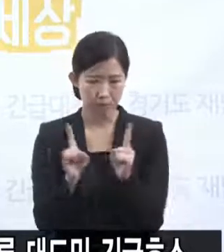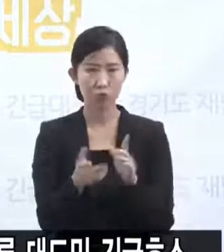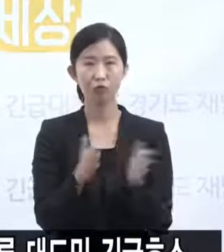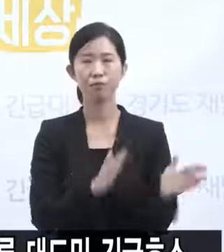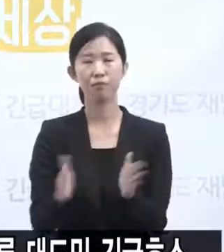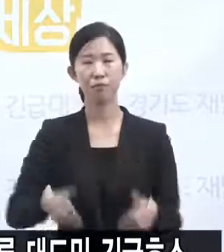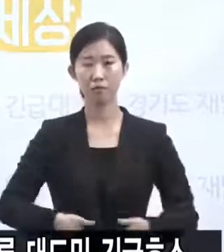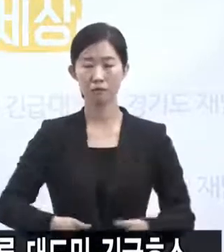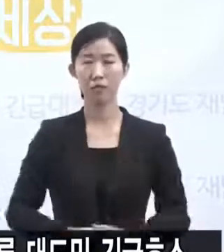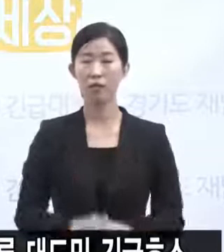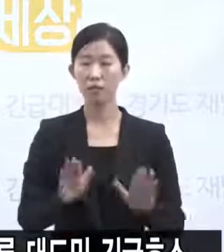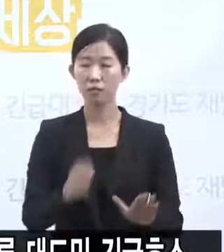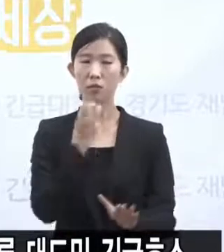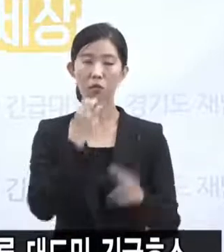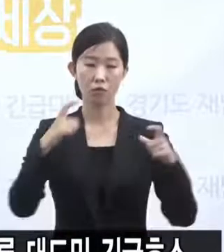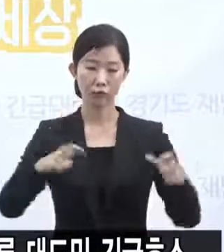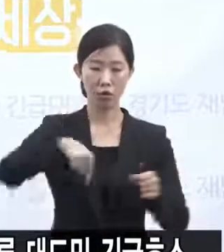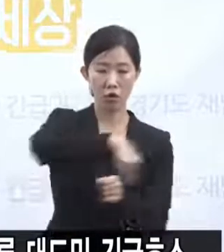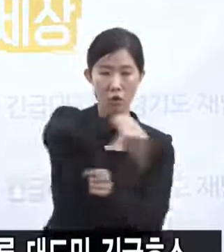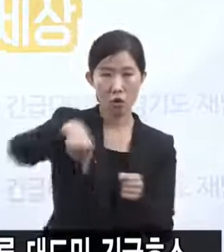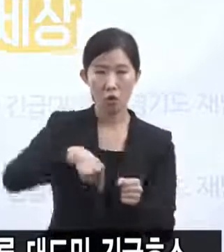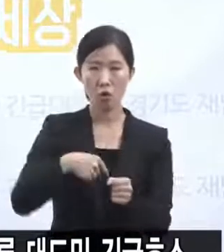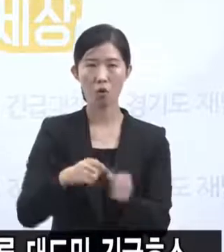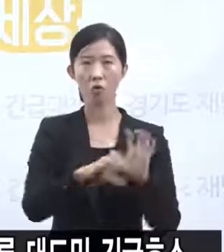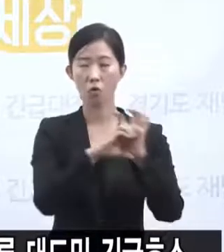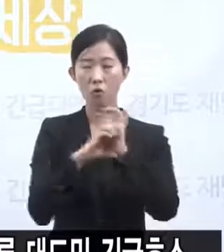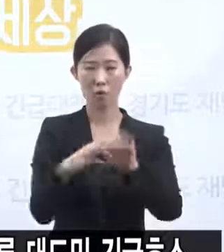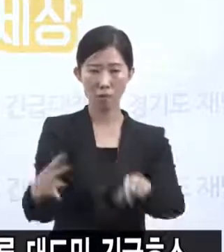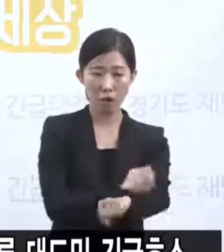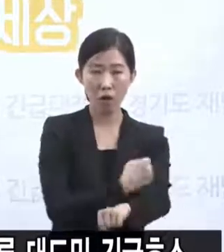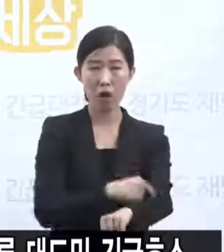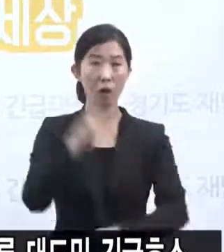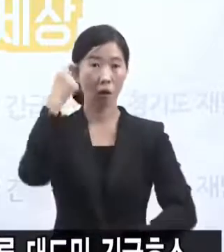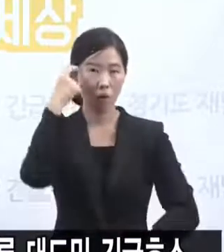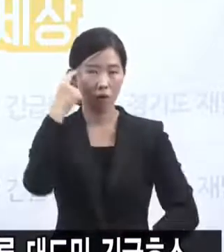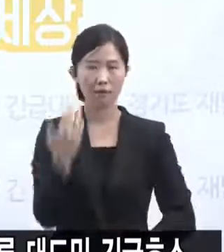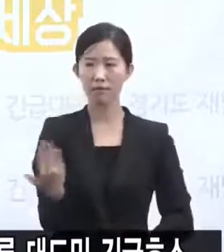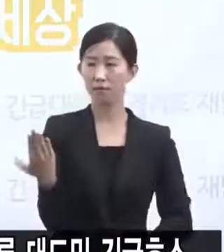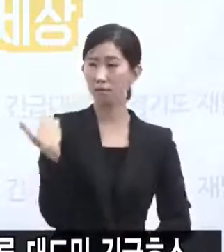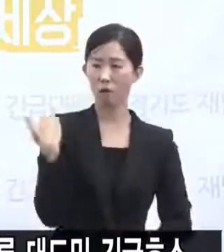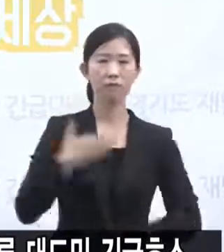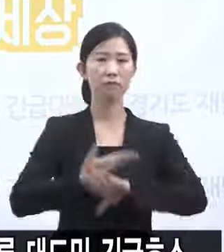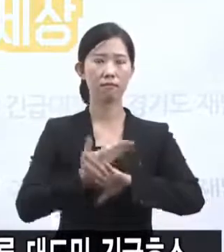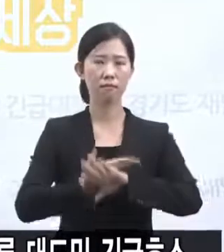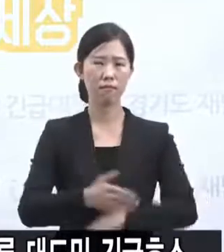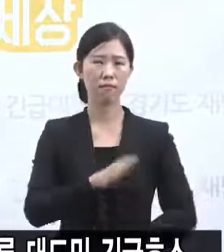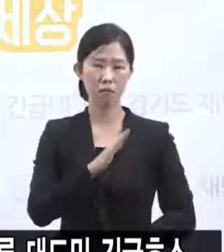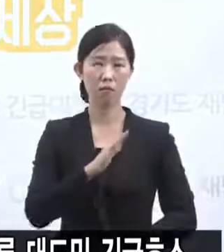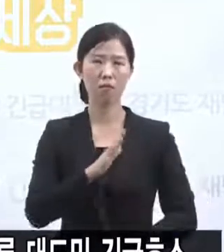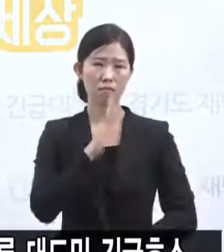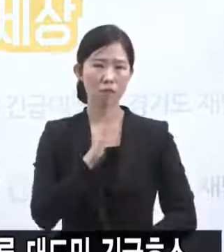지금의 수도권 코로나 확산은 이전과는 또 다른 비정상적 최대 위기 상황임을